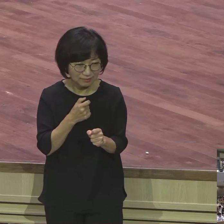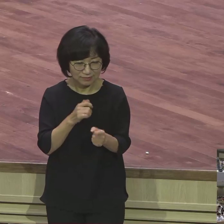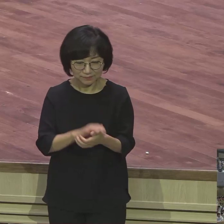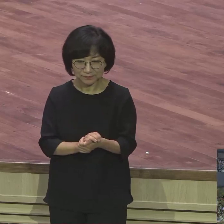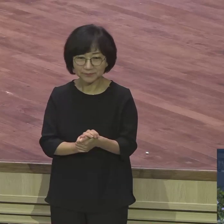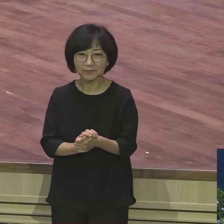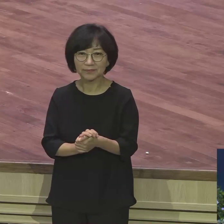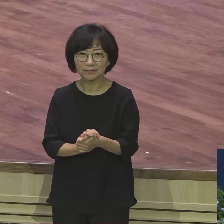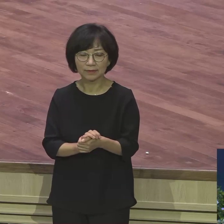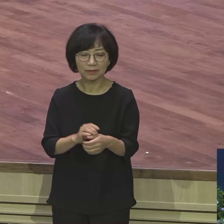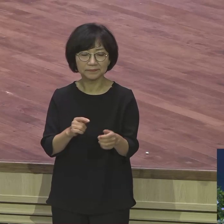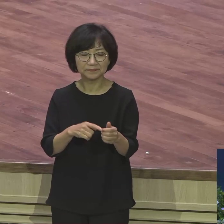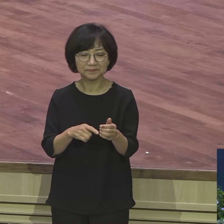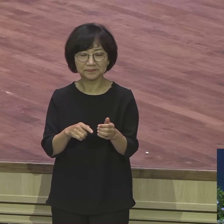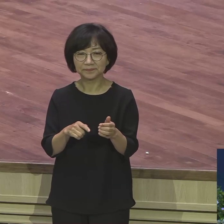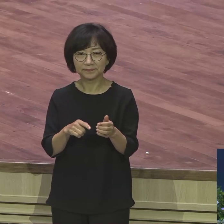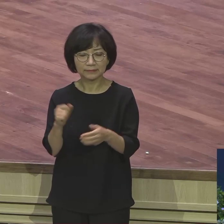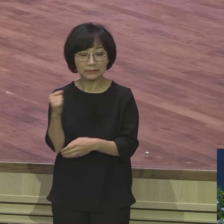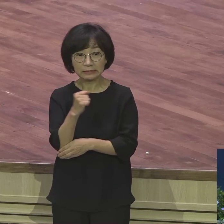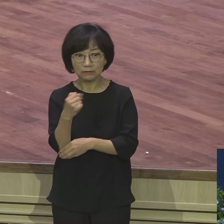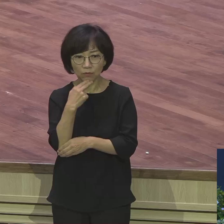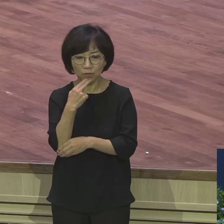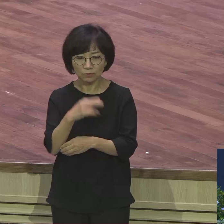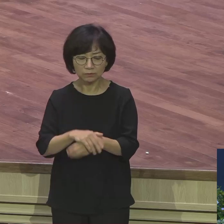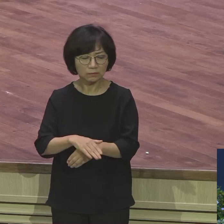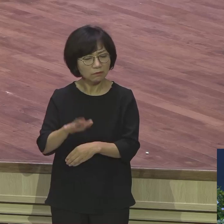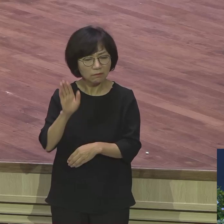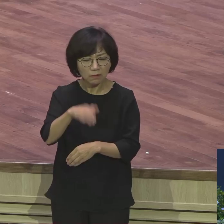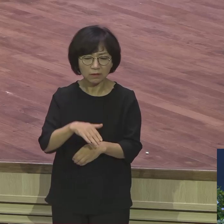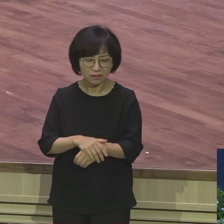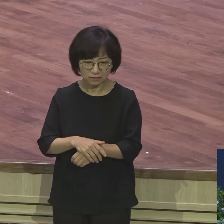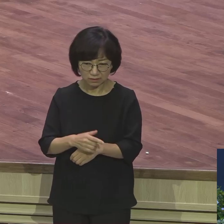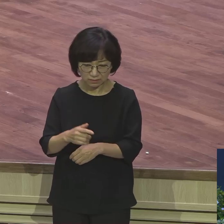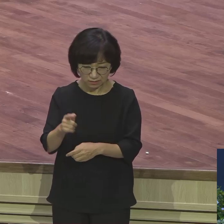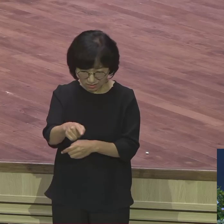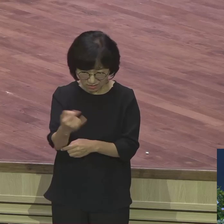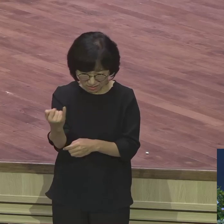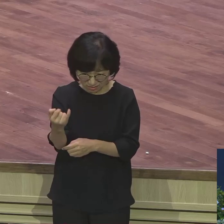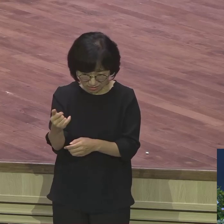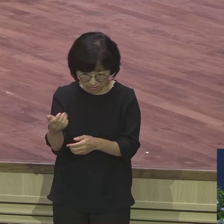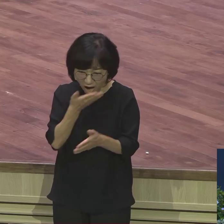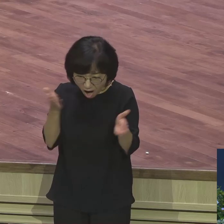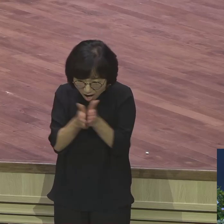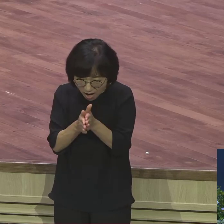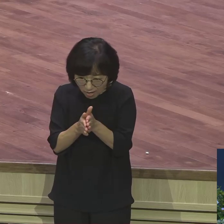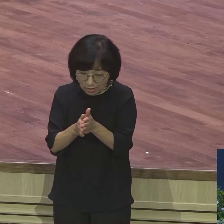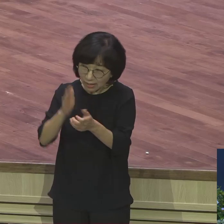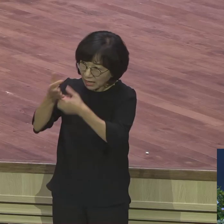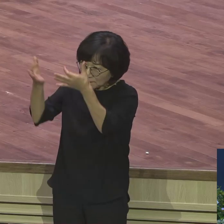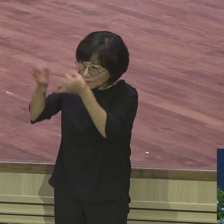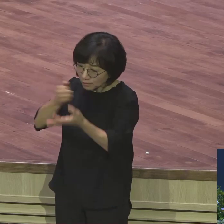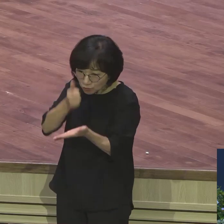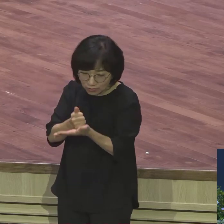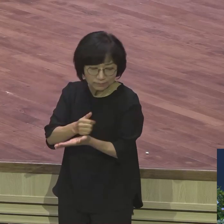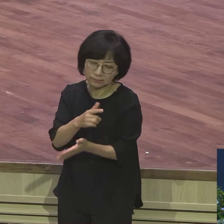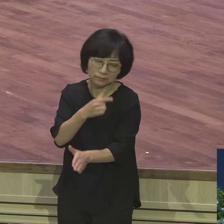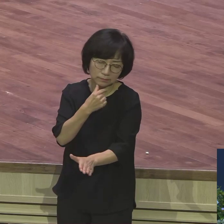요지부동 내가 어찌하여 그 큰 악을 행하여 하나님께 죄를 지으리까 요셉은요 자신과 항상